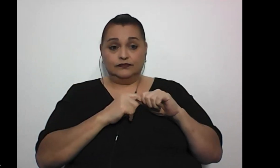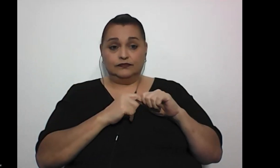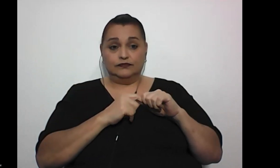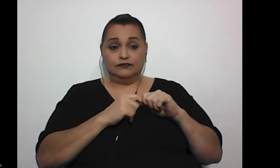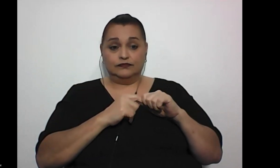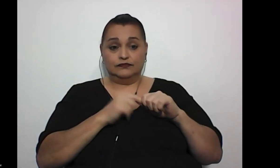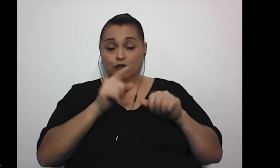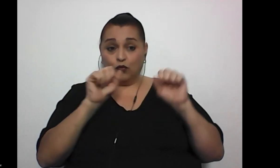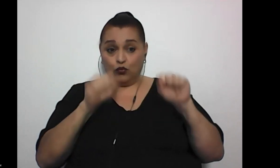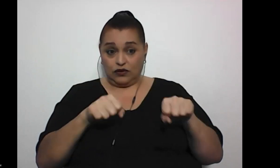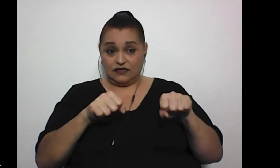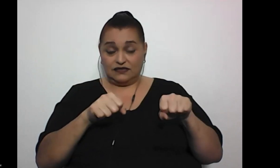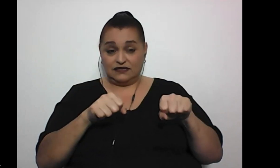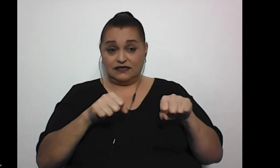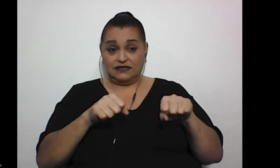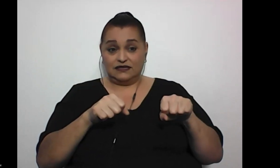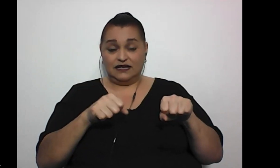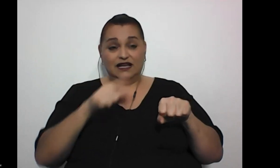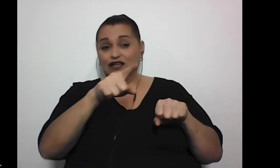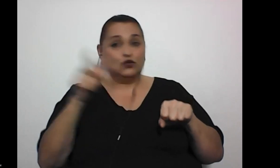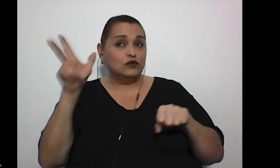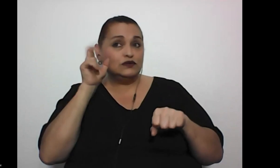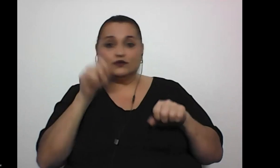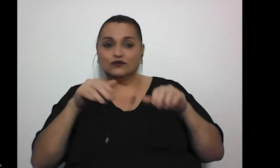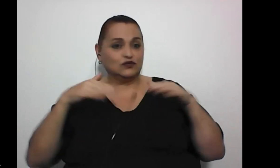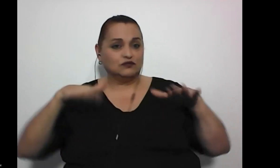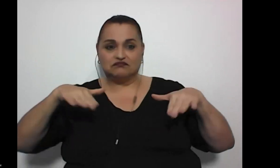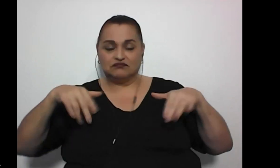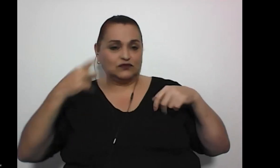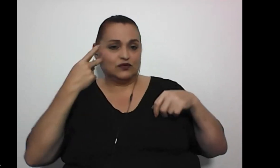intentar tener el micrófono abierto pero no te escuchamos todavía